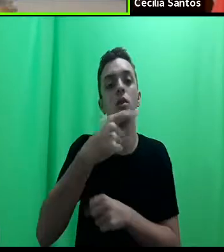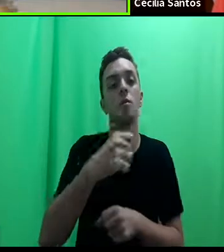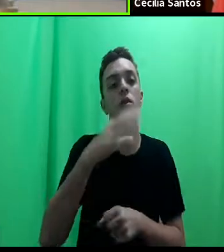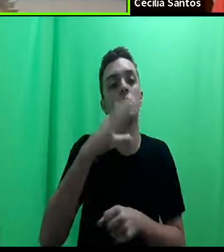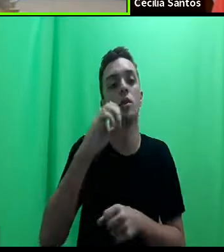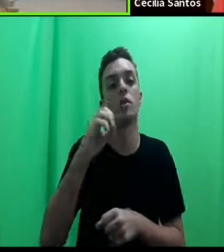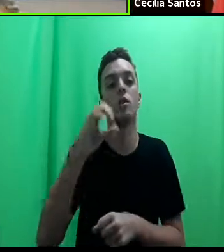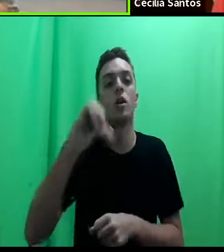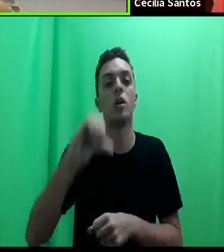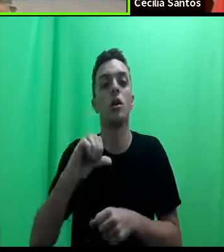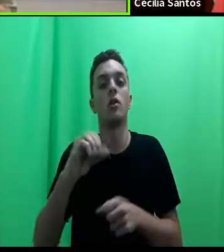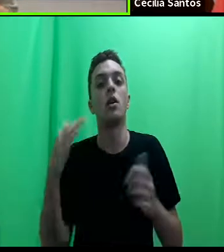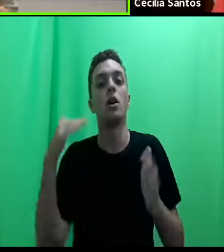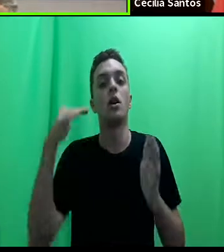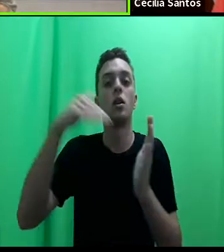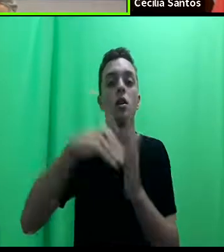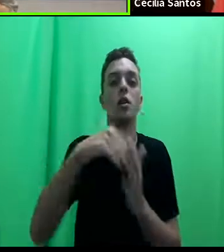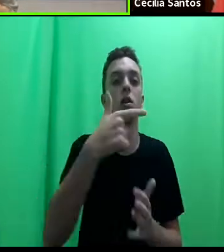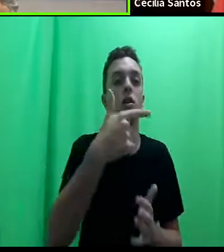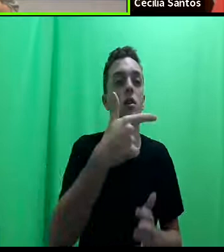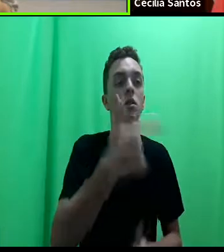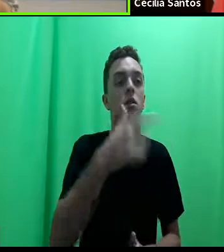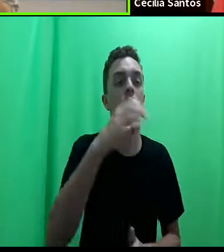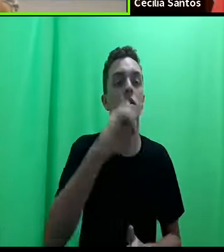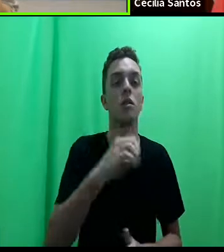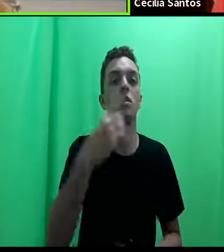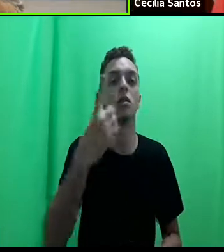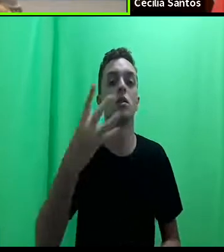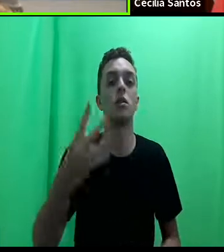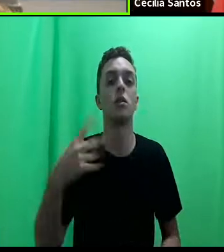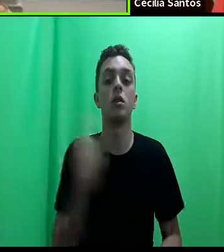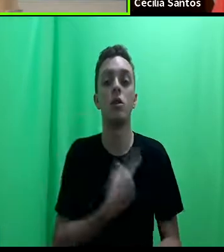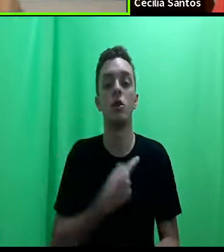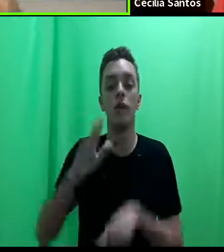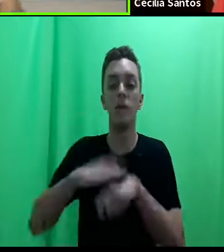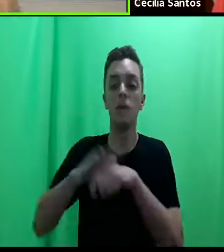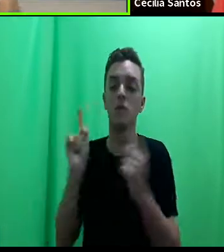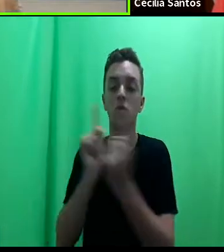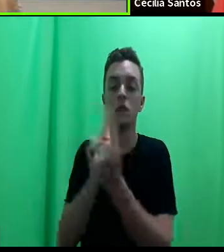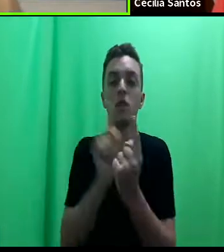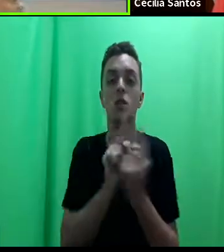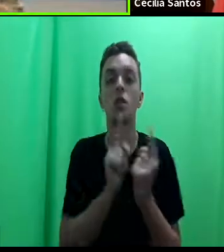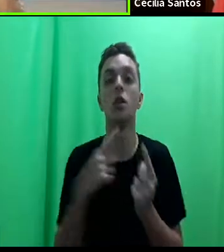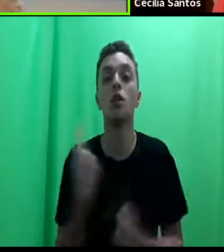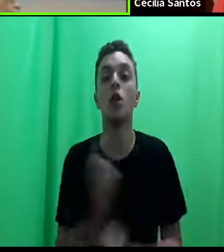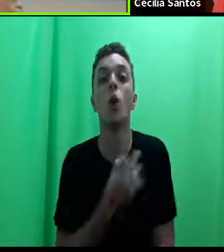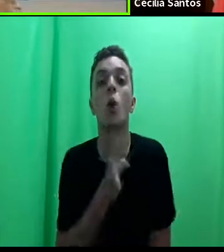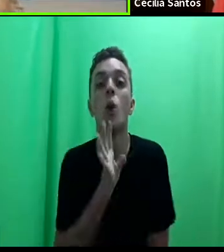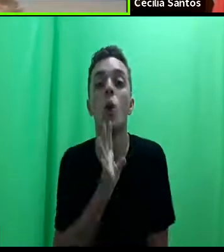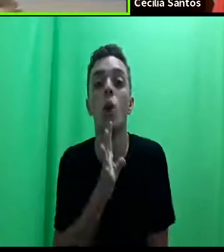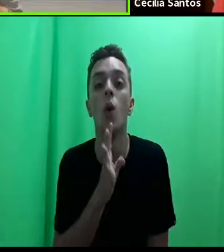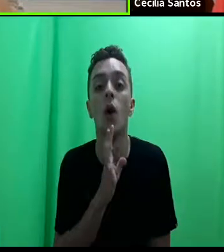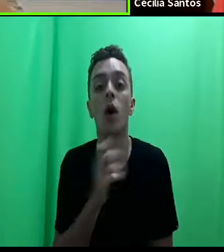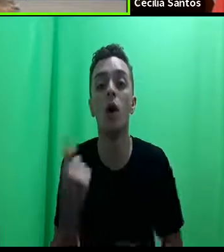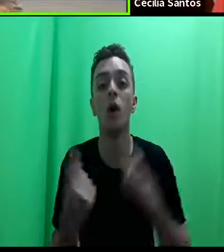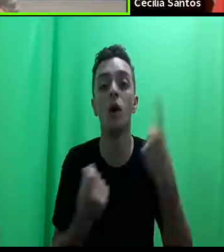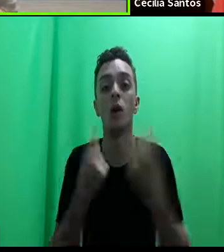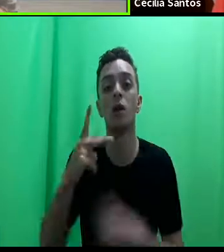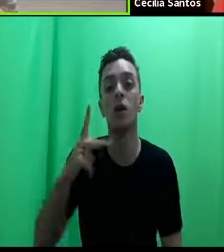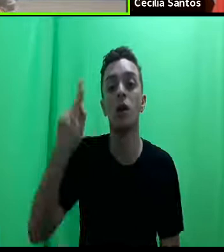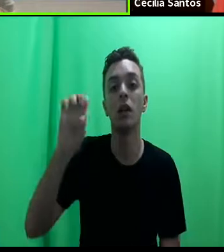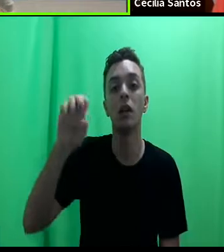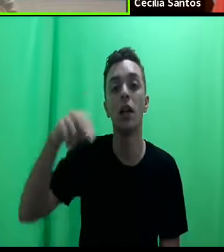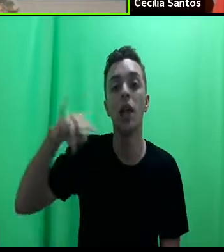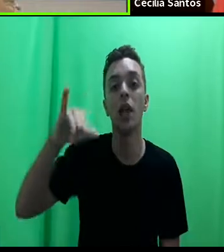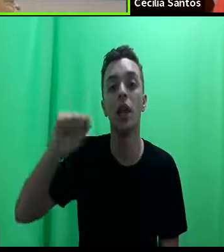e quando eu cheguei na clínica, a gente fazendo ouvidoria nesses espaços, conhecemos alguns quenianos, algumas pessoas do Quênia